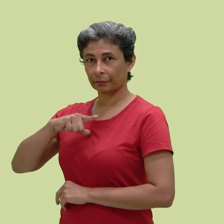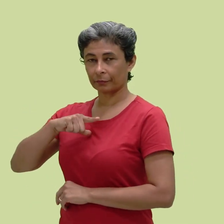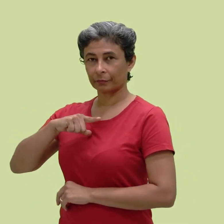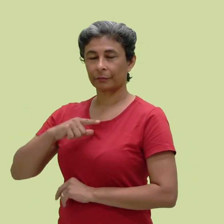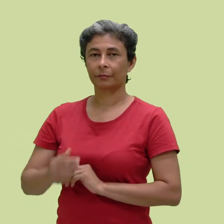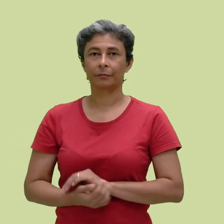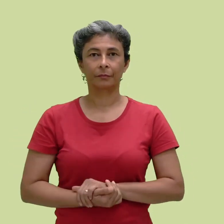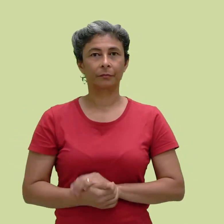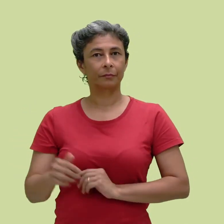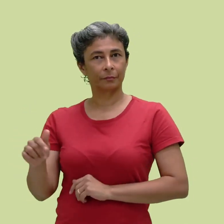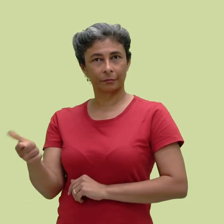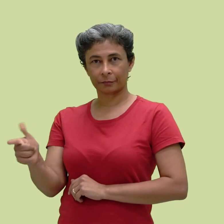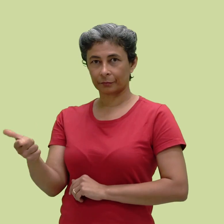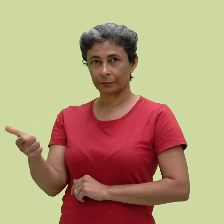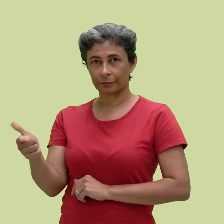não ter.